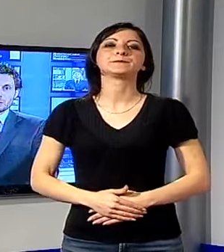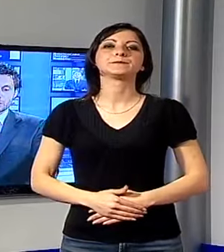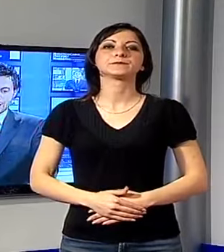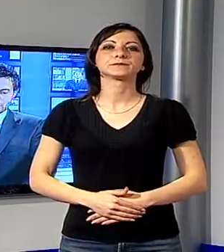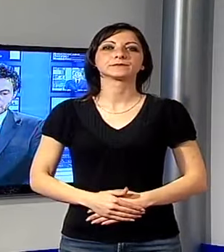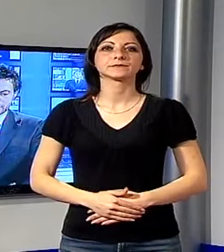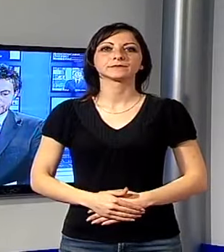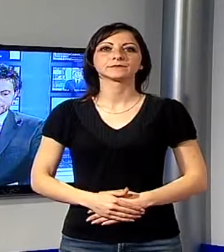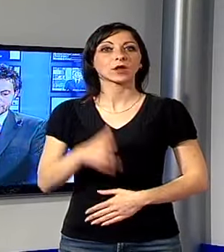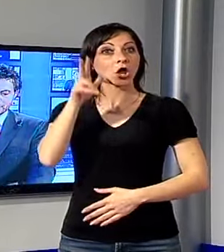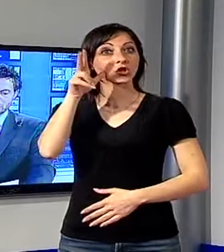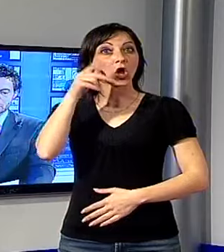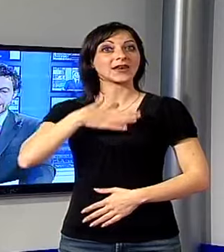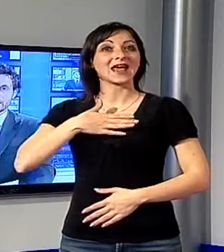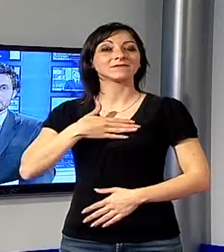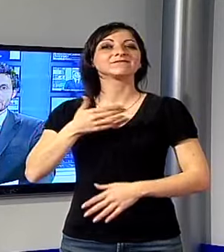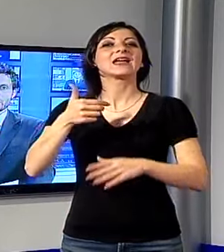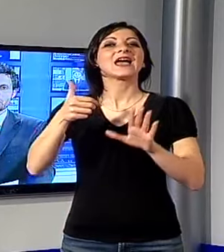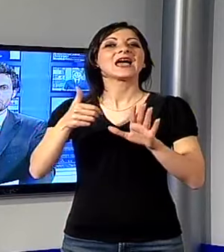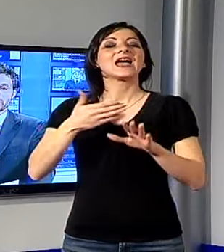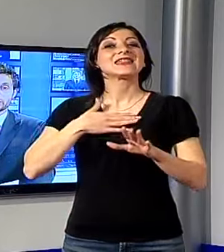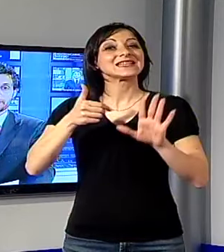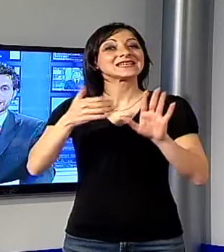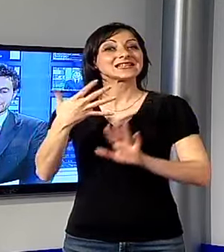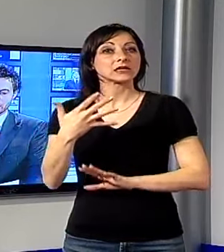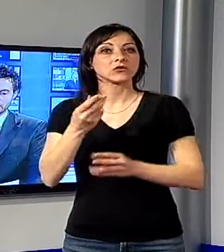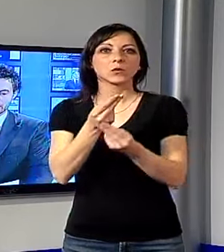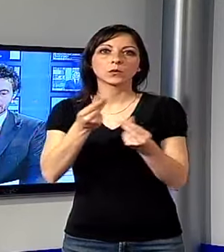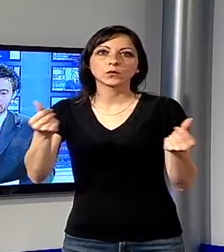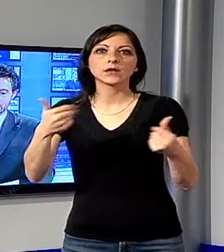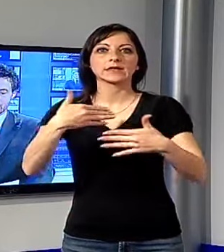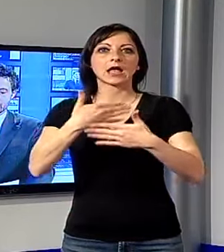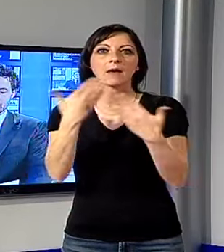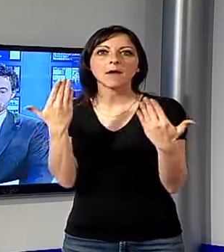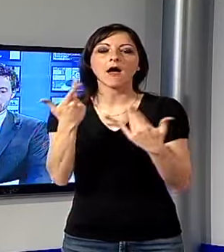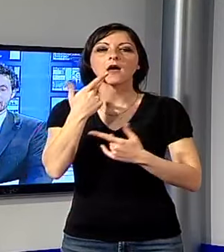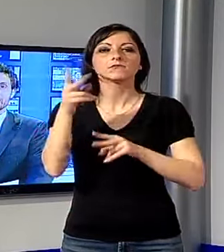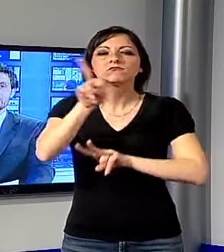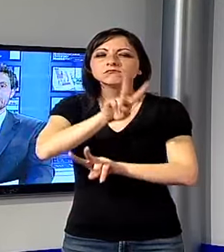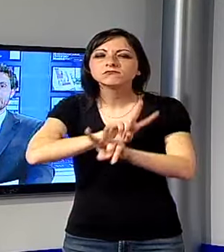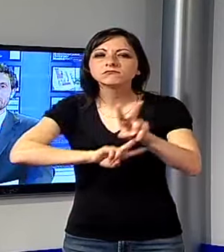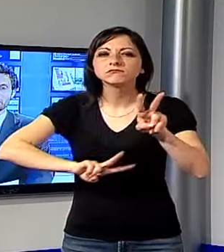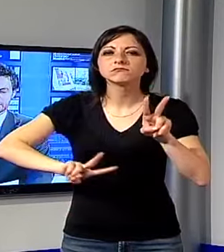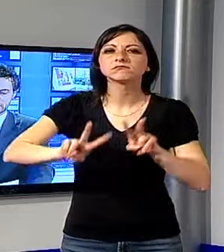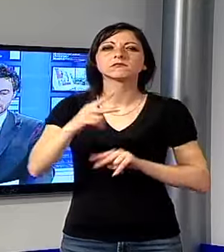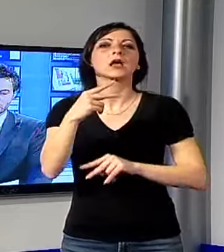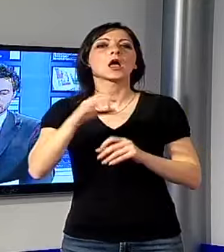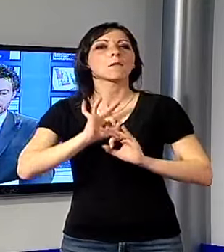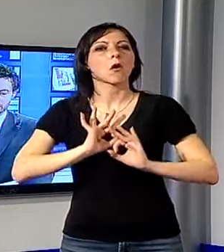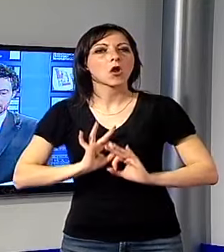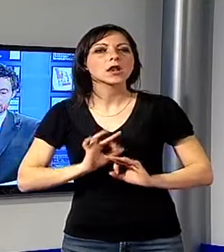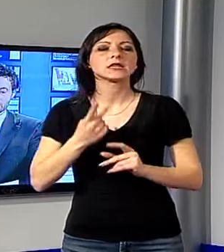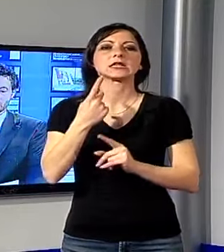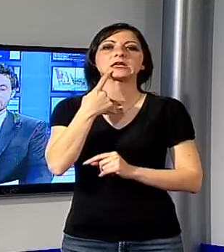Una donna di 65 anni di viareggio è scomparsa da questa mattina ed è ricercata dalle forze dell